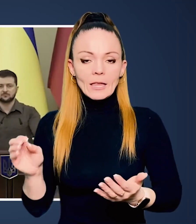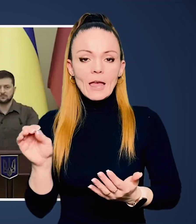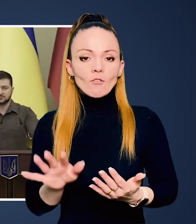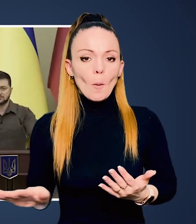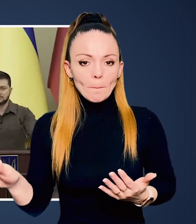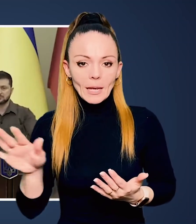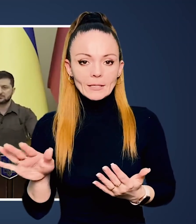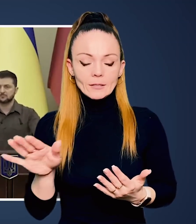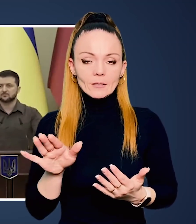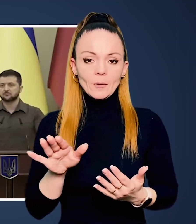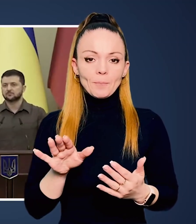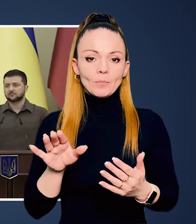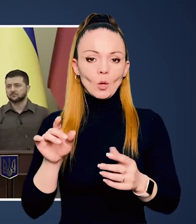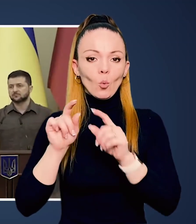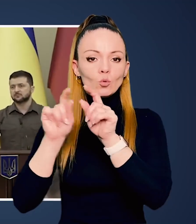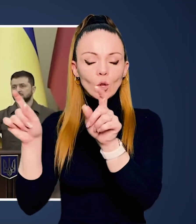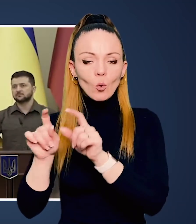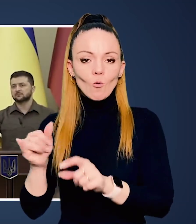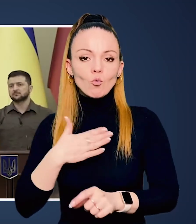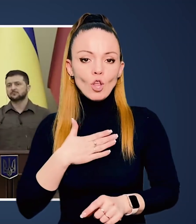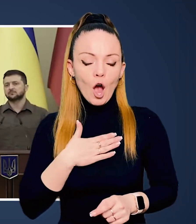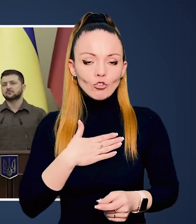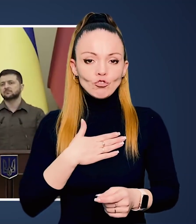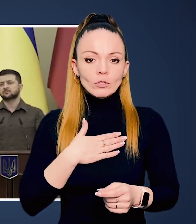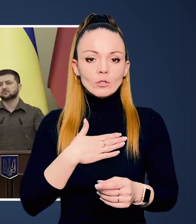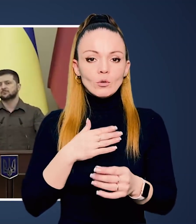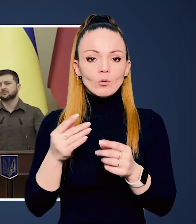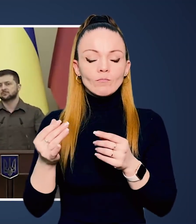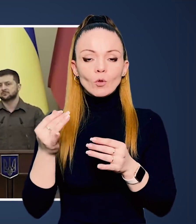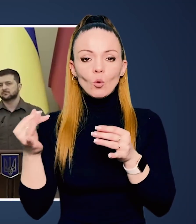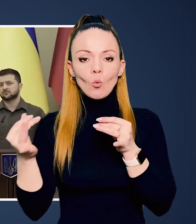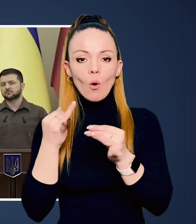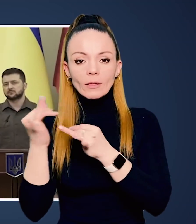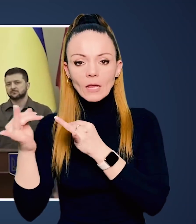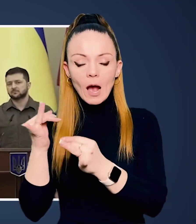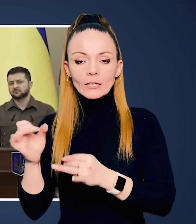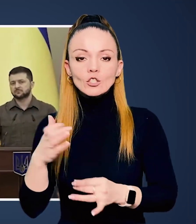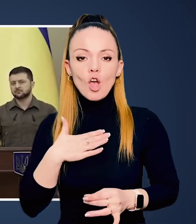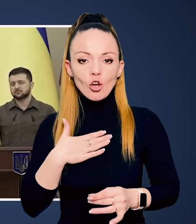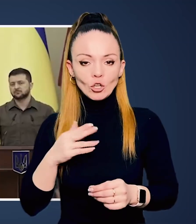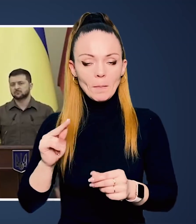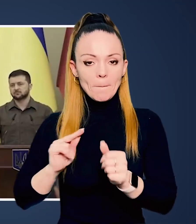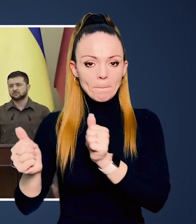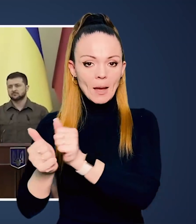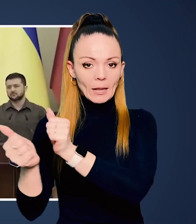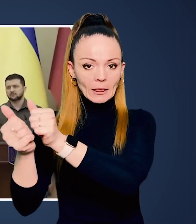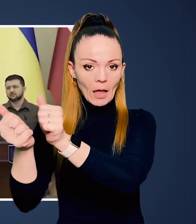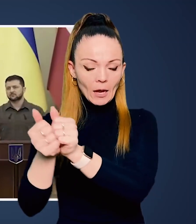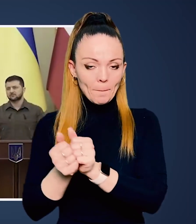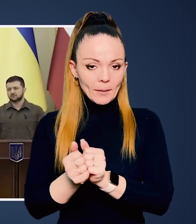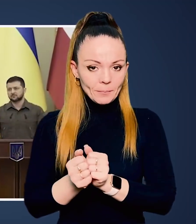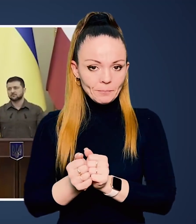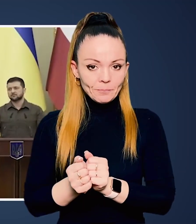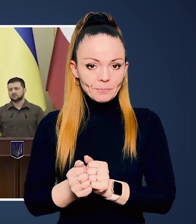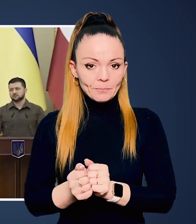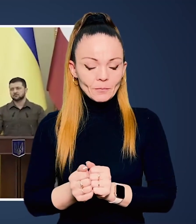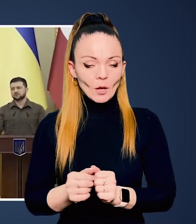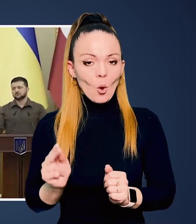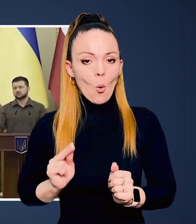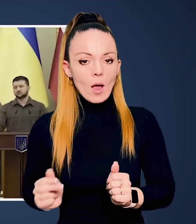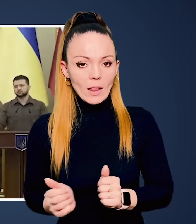установах, в європейських установах, у наших безпосередніх контактах з нашими партнерами,